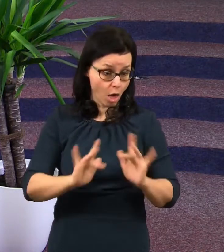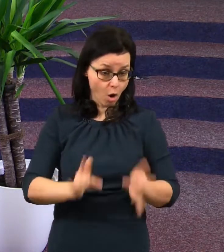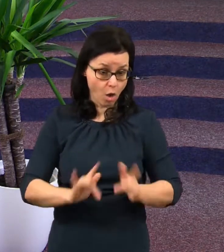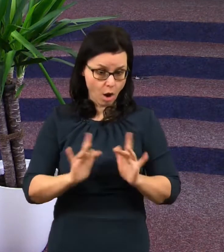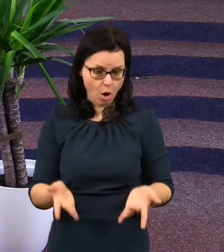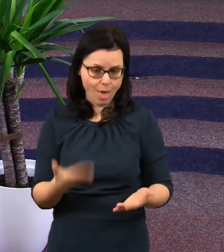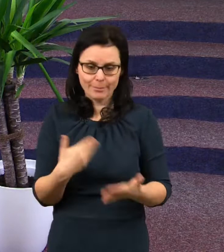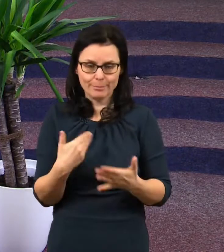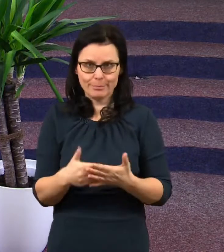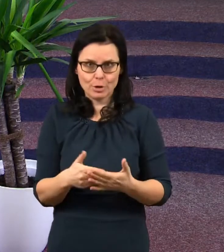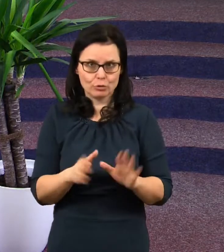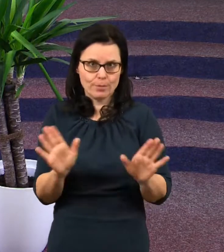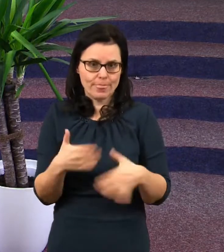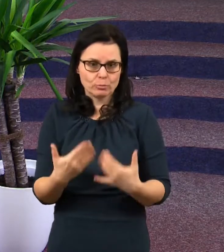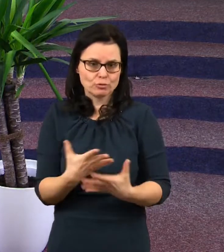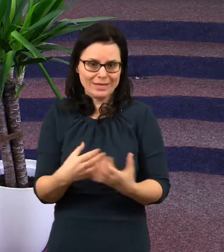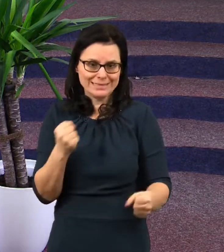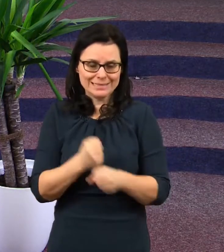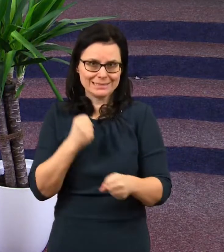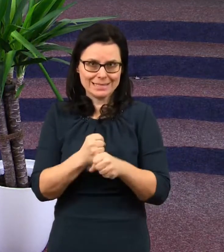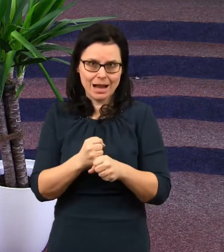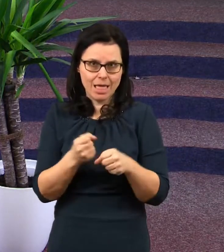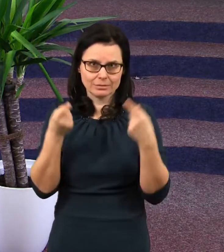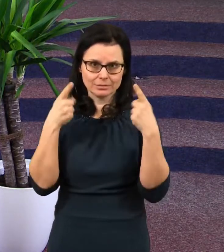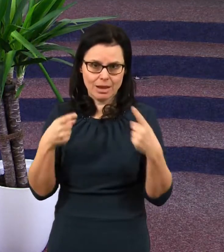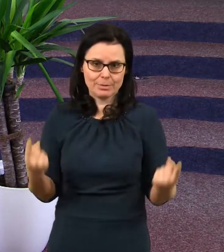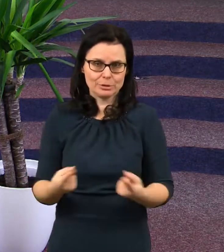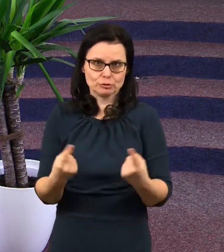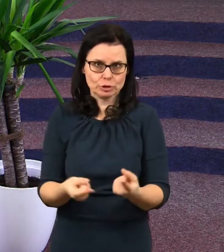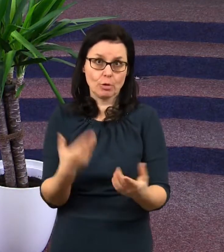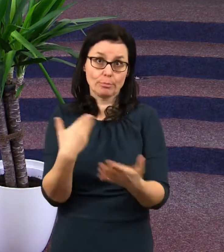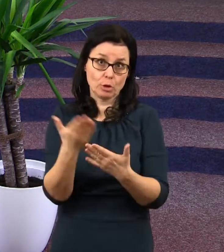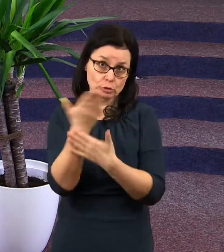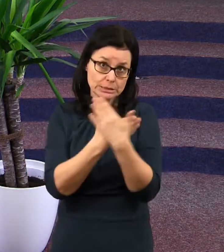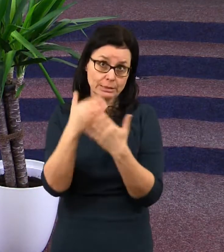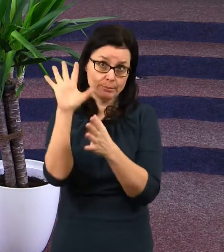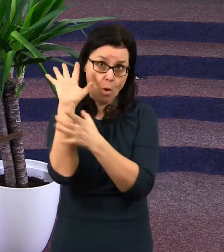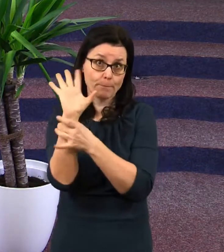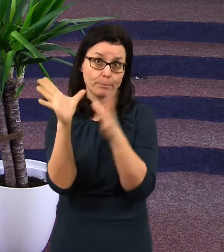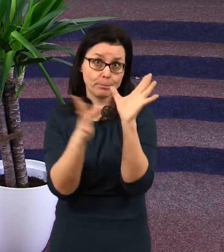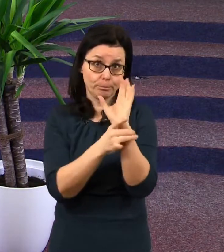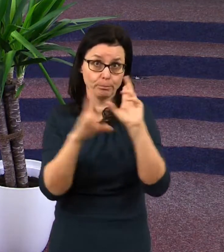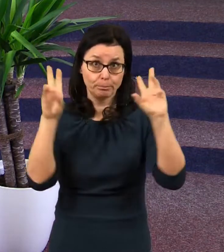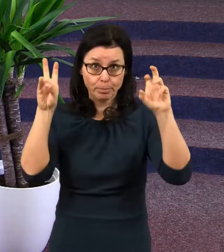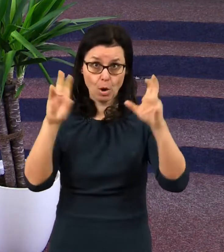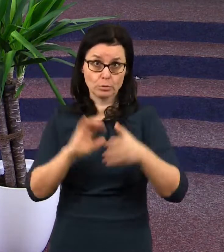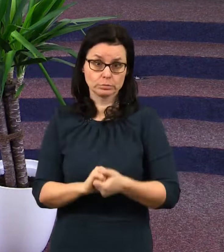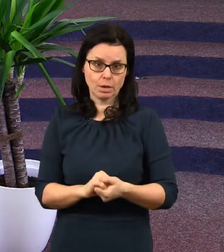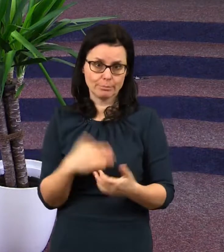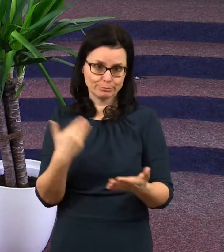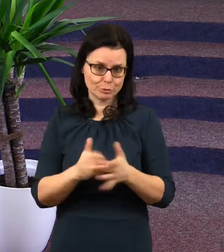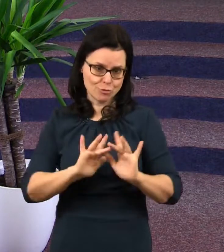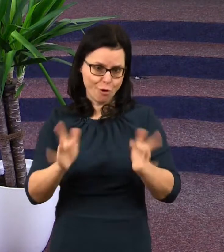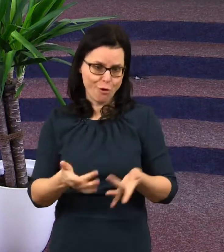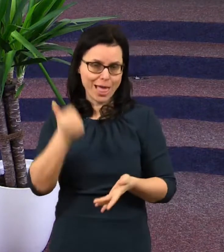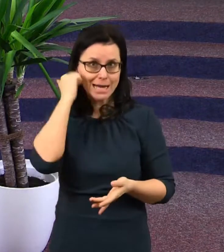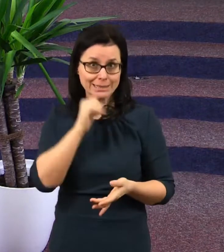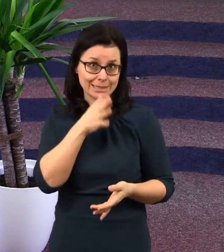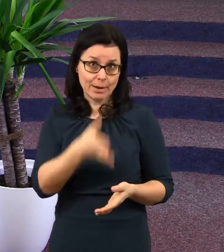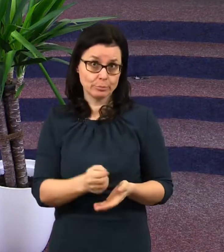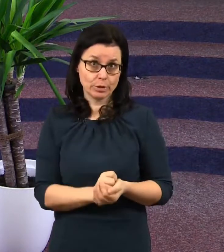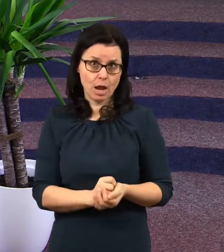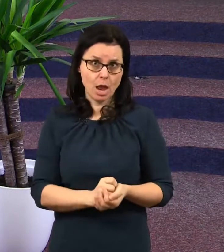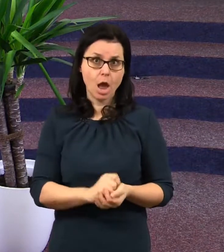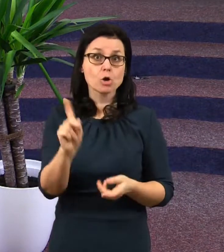znemožní v dňáblovi jakoukoliv činnost. Protože lidé tu nebudou. On nebude moct